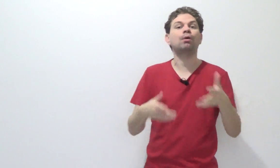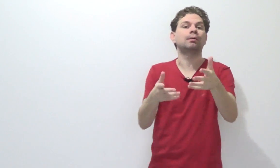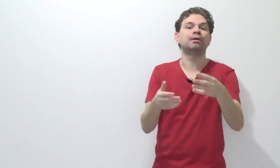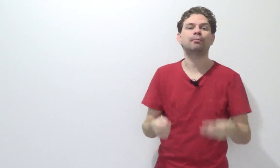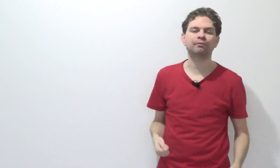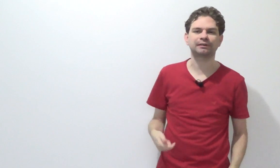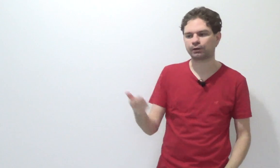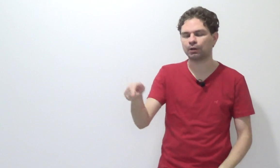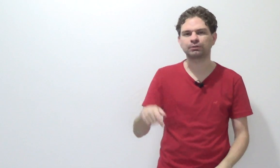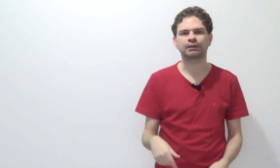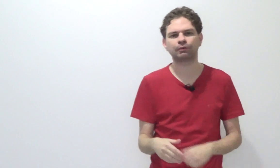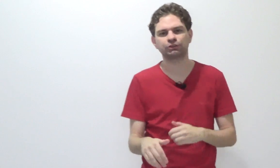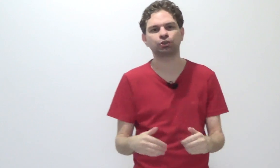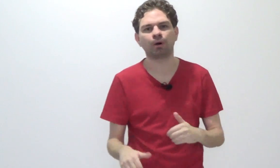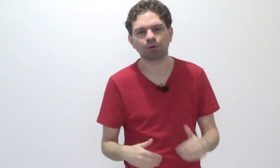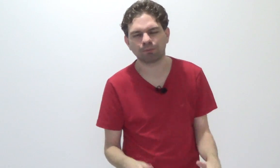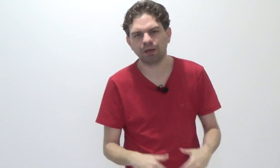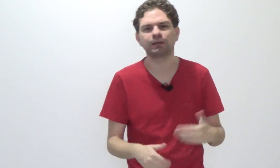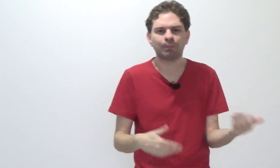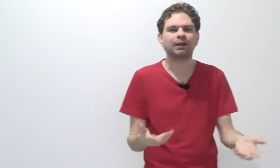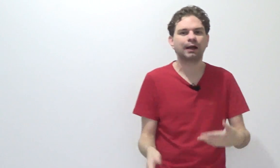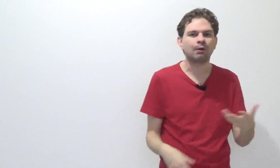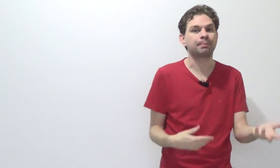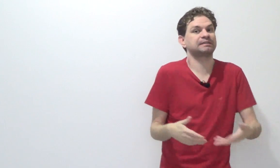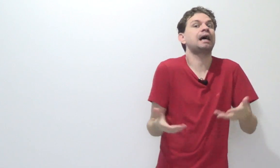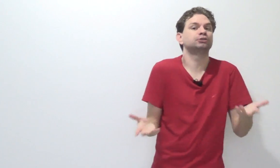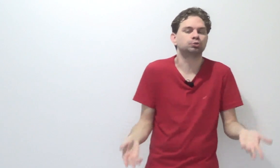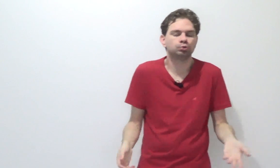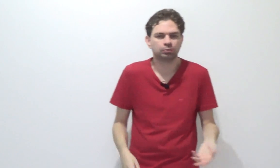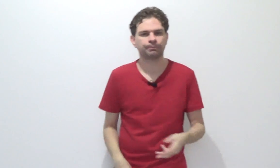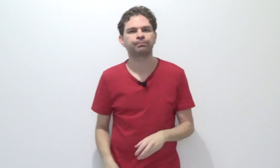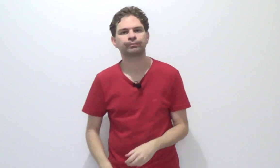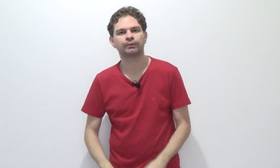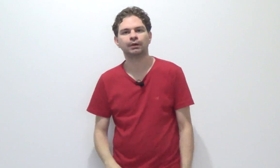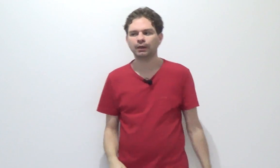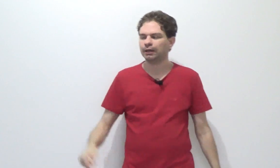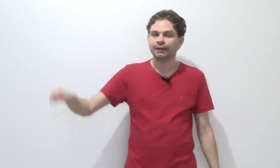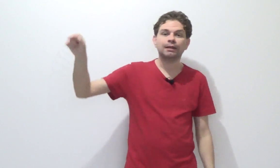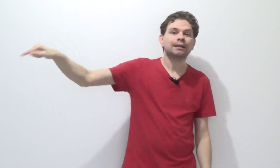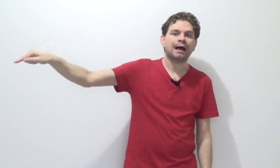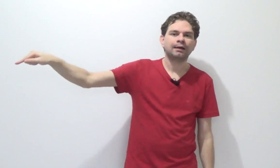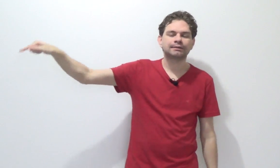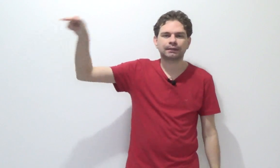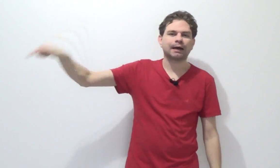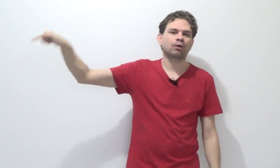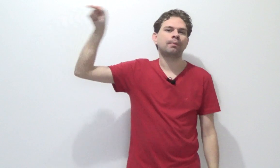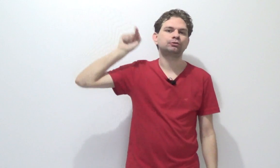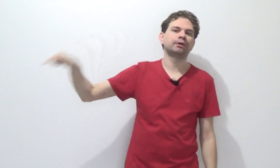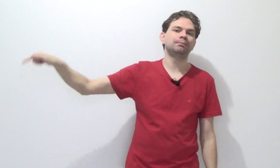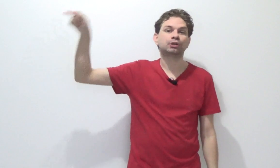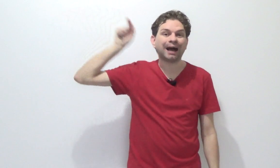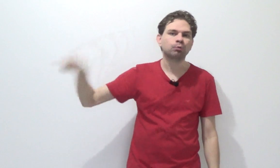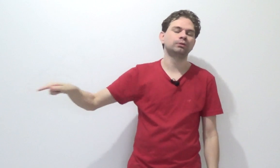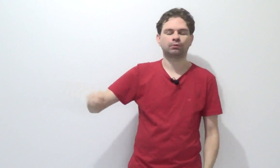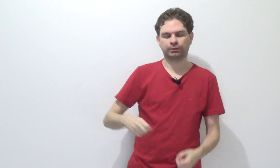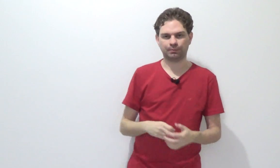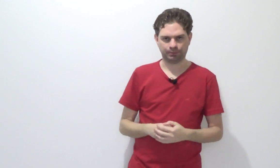porra, rapaz, eu vou aproveitar que o Dalmo tá aqui, vou assistir uma aula com ele, Dalmo é legal, apesar de tudo. E lá, esse cara comete um crime de calúnia contra mim.